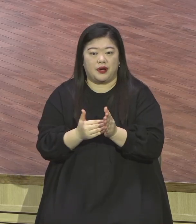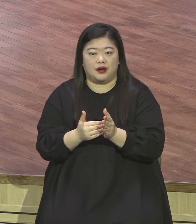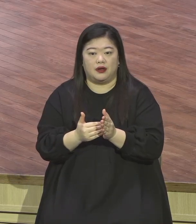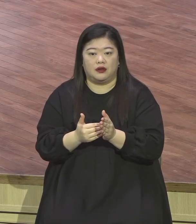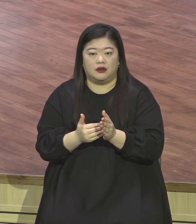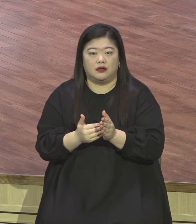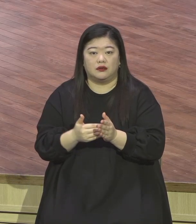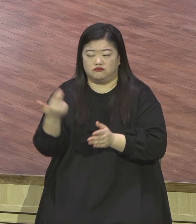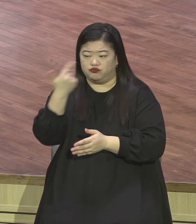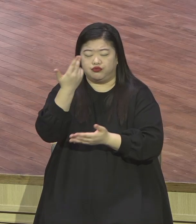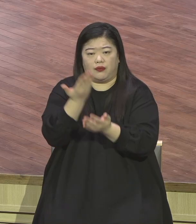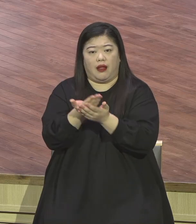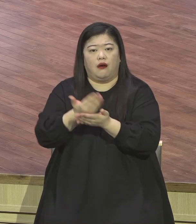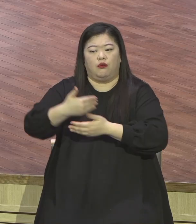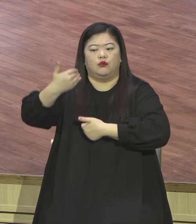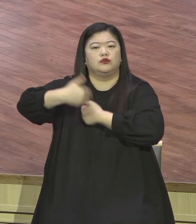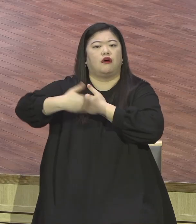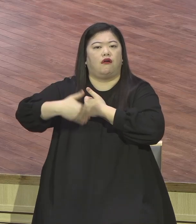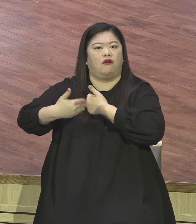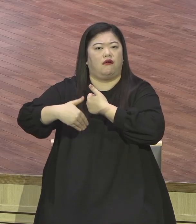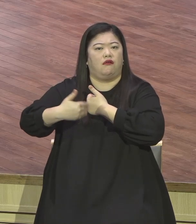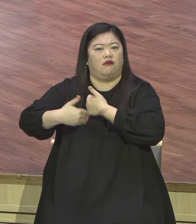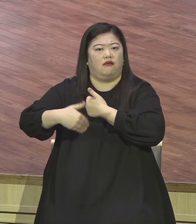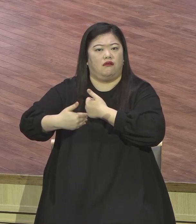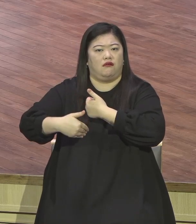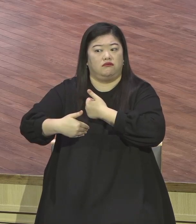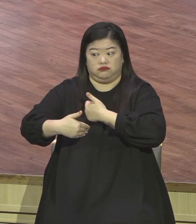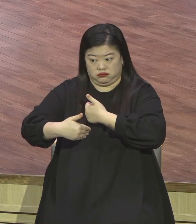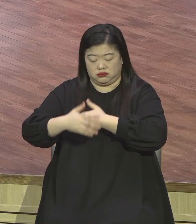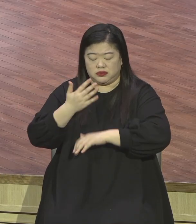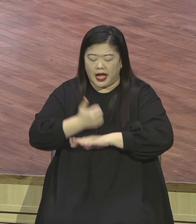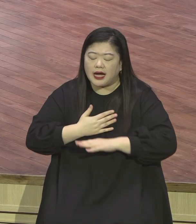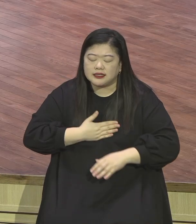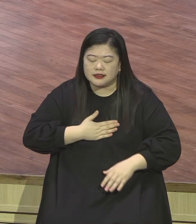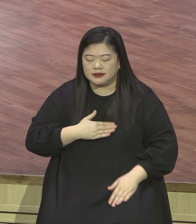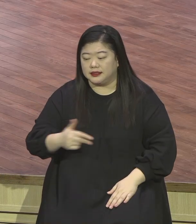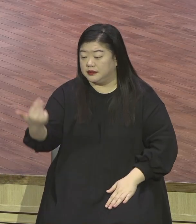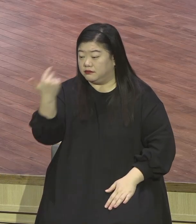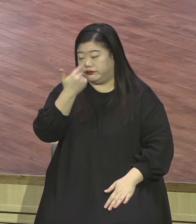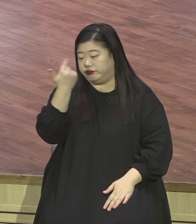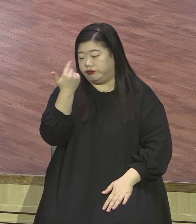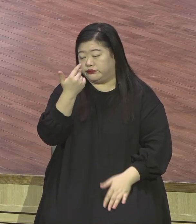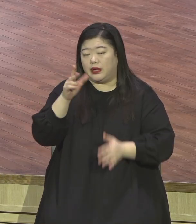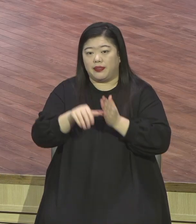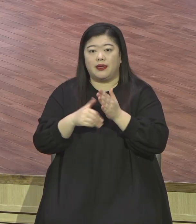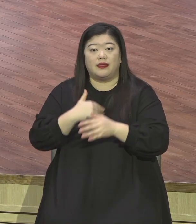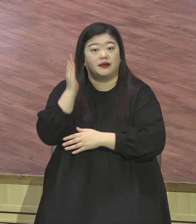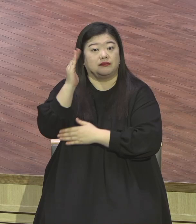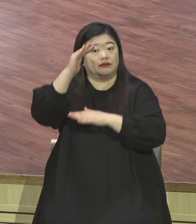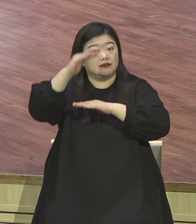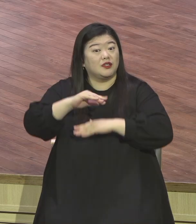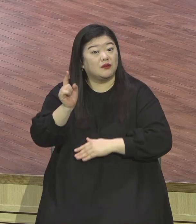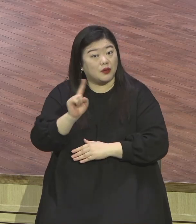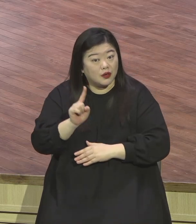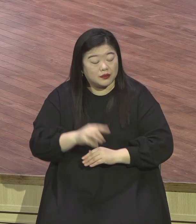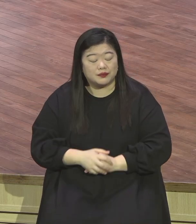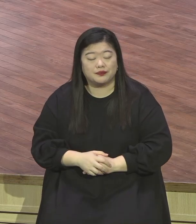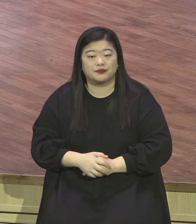왔어요 그래서 촬영을 해서 보내주었는데 제가 이렇게 메시지를 전했습니다 랩런트 여러분들이